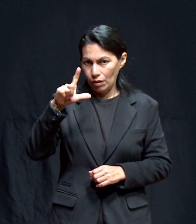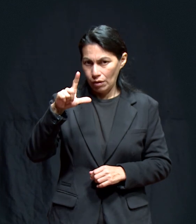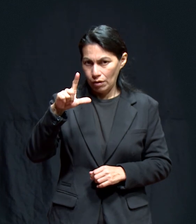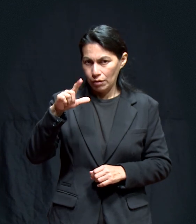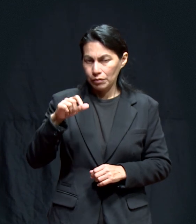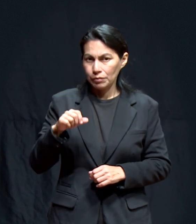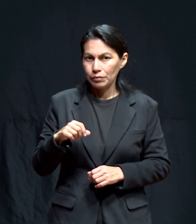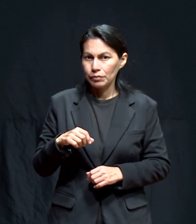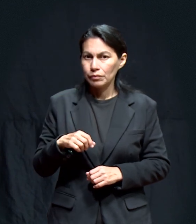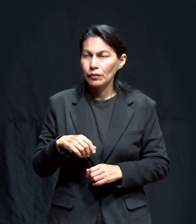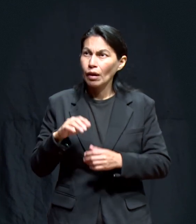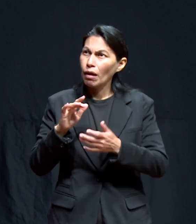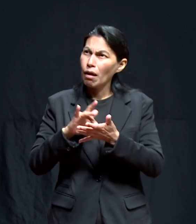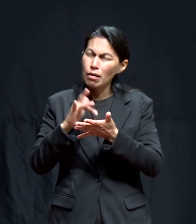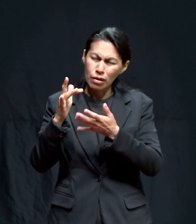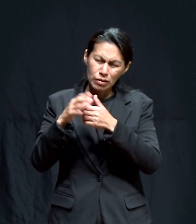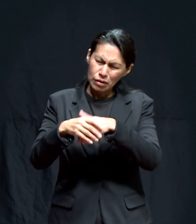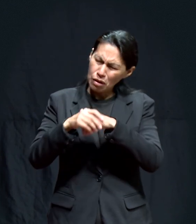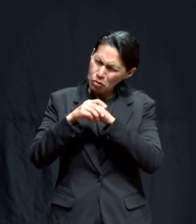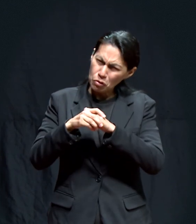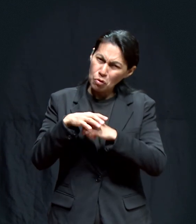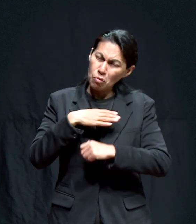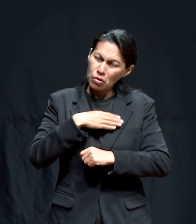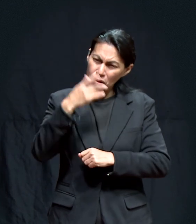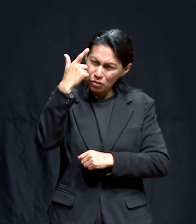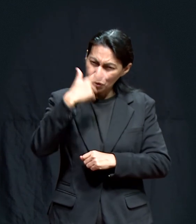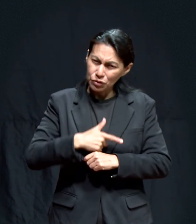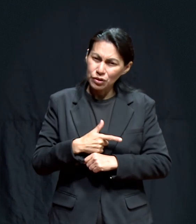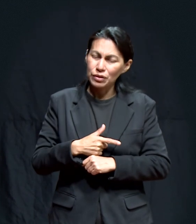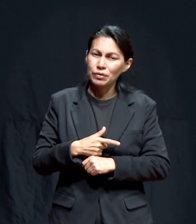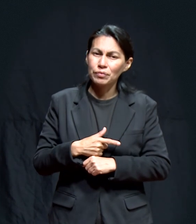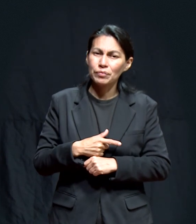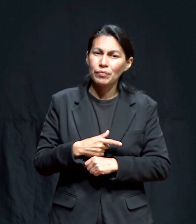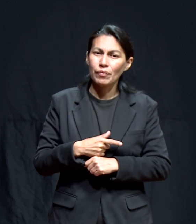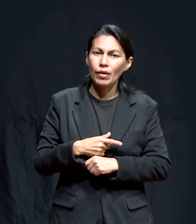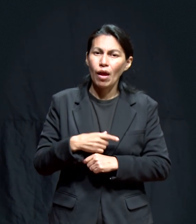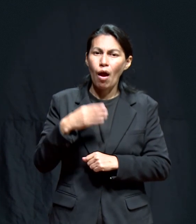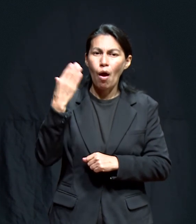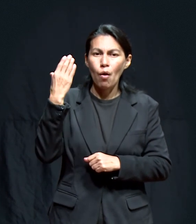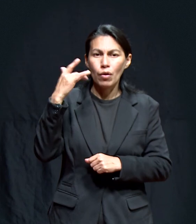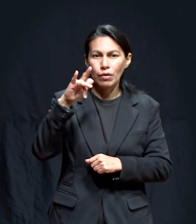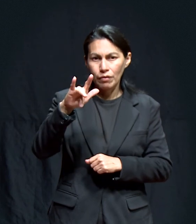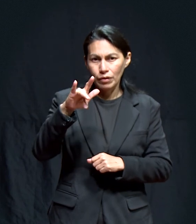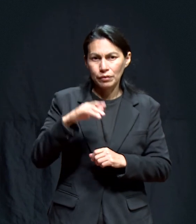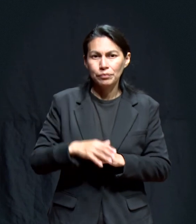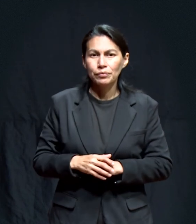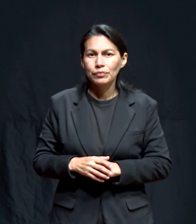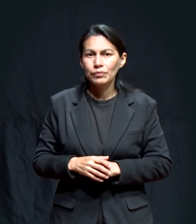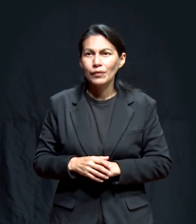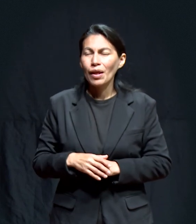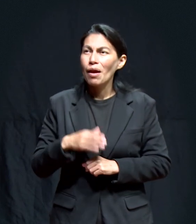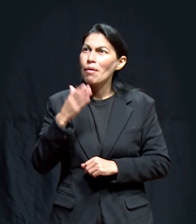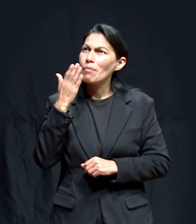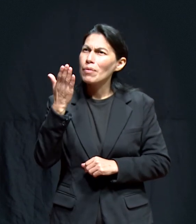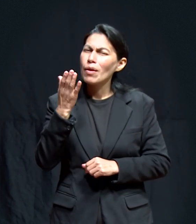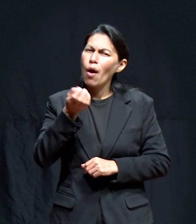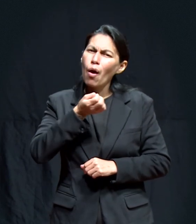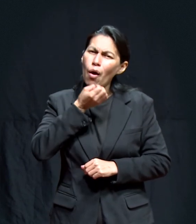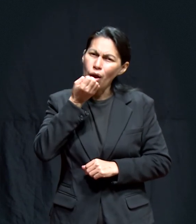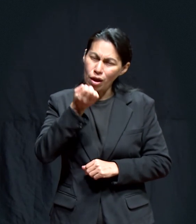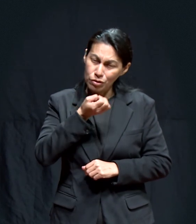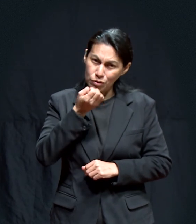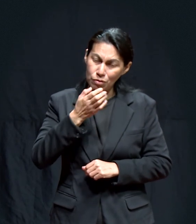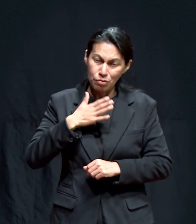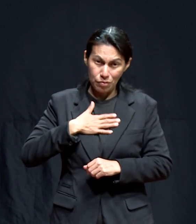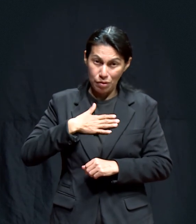todos Saludos Desde Cuernavaca Dios los bendiga Y los cuide Les pido oración Por